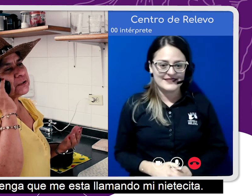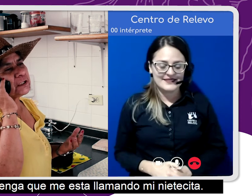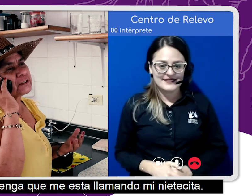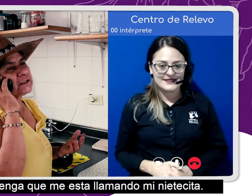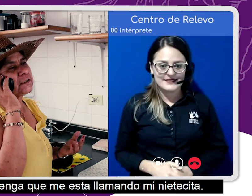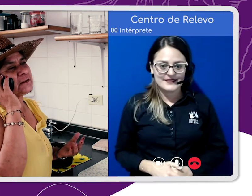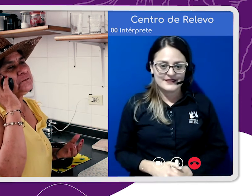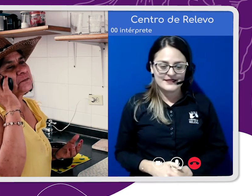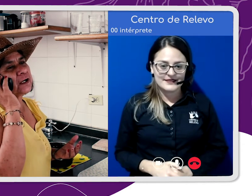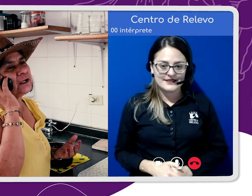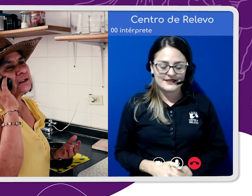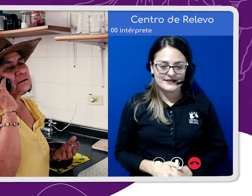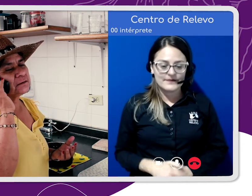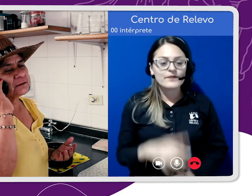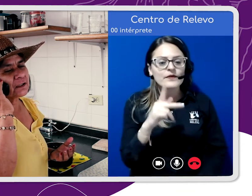mi nietecita.